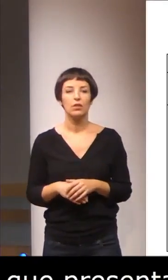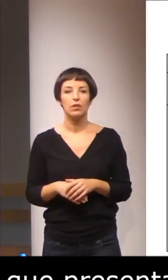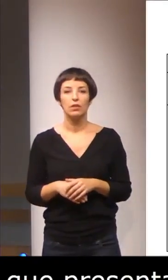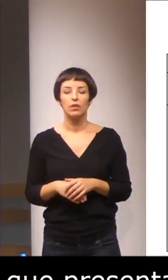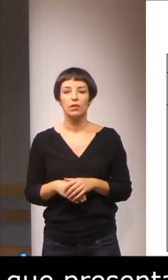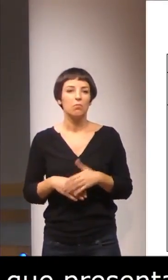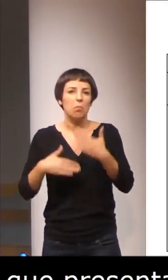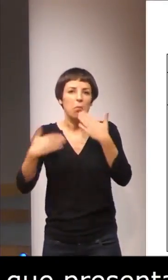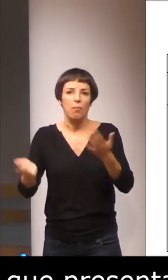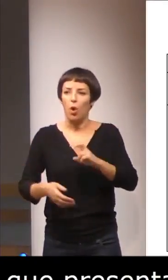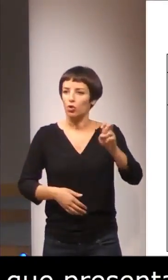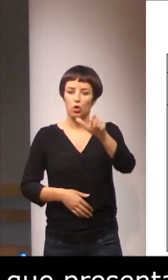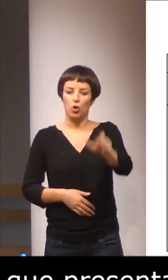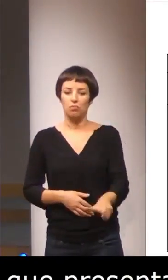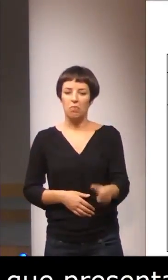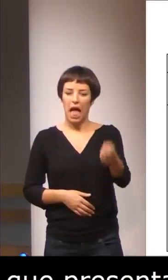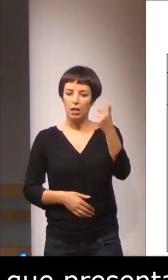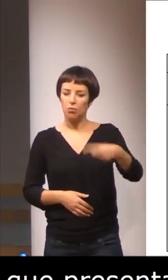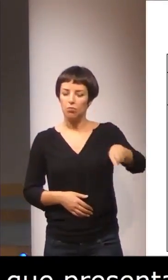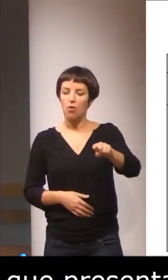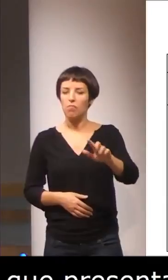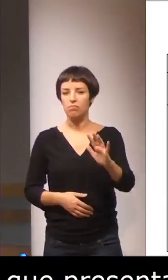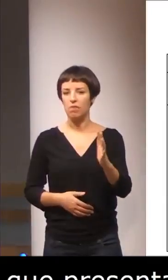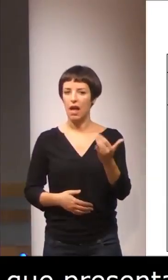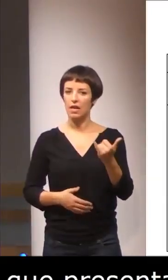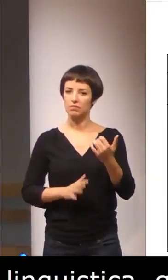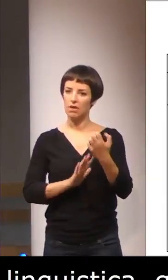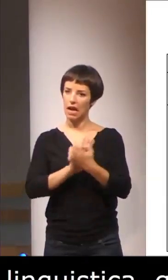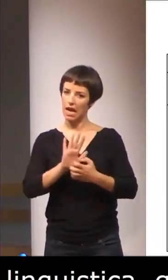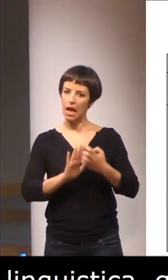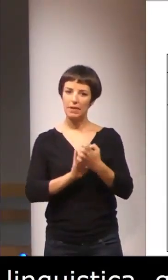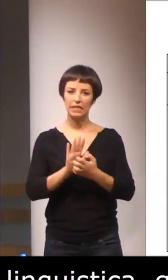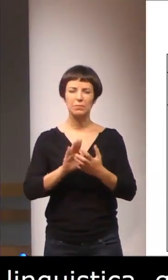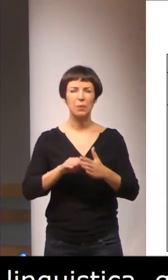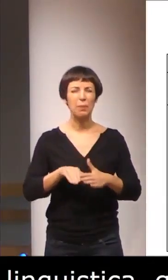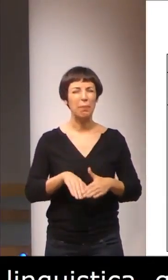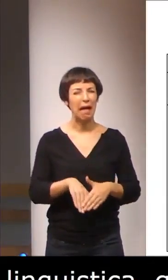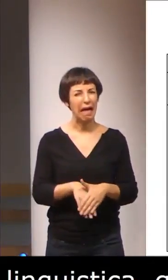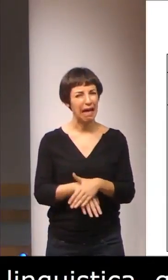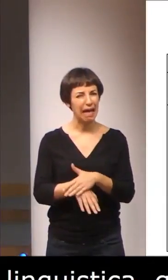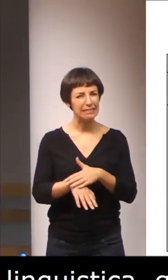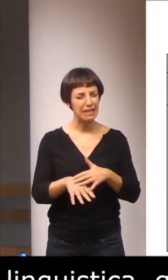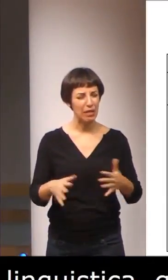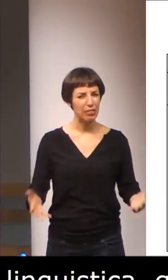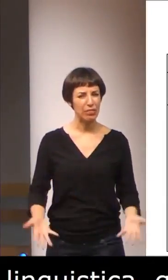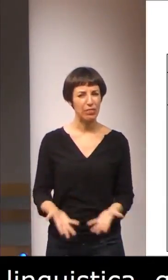Alumnos que utilizan ya construcciones gramaticales muy rudimentarias serían